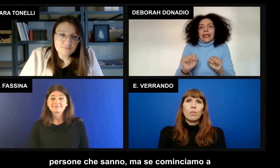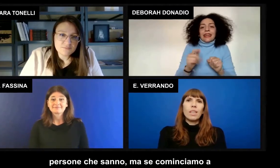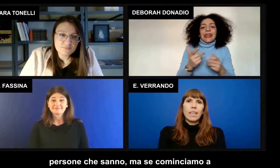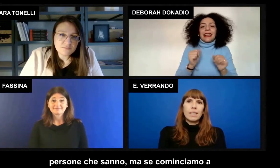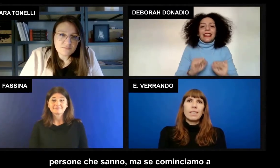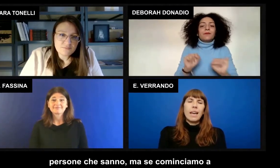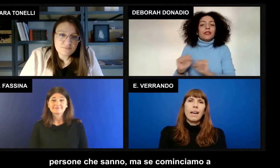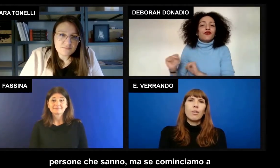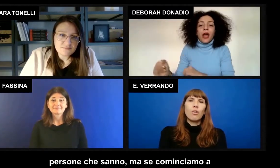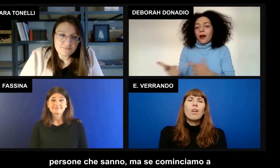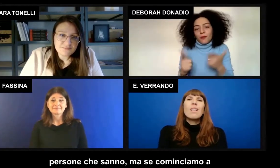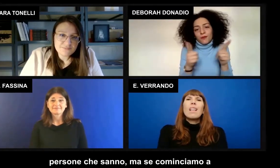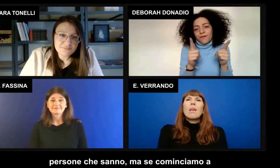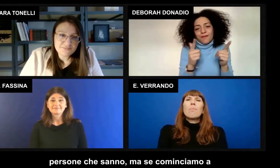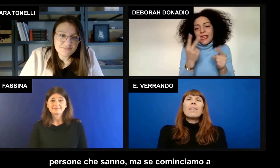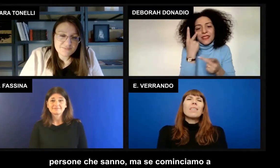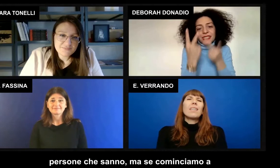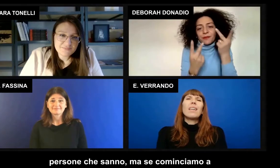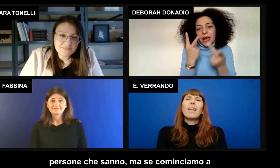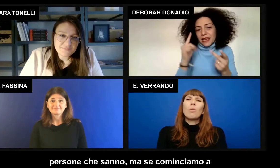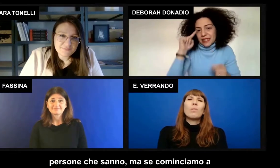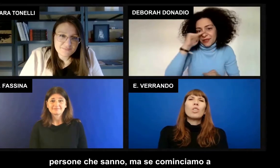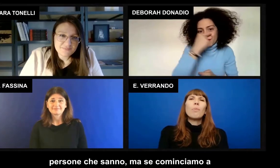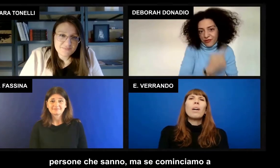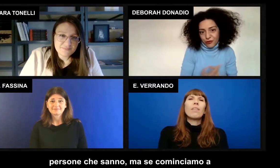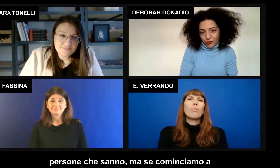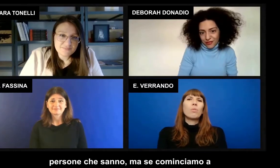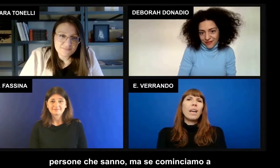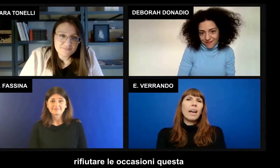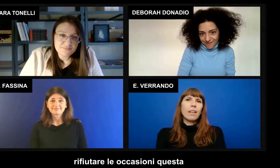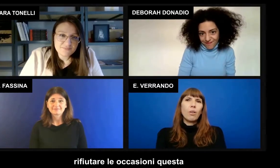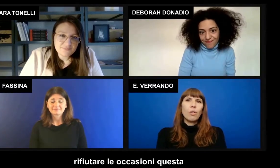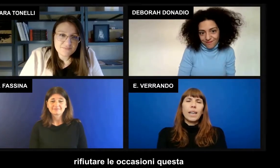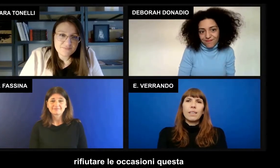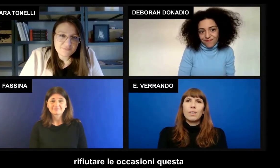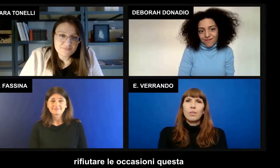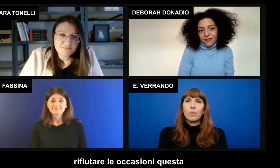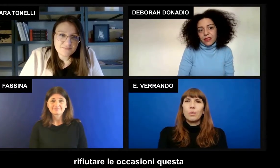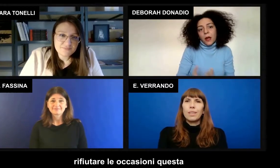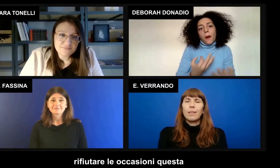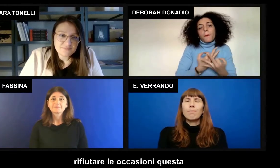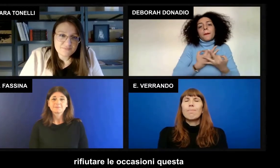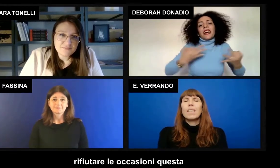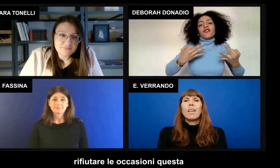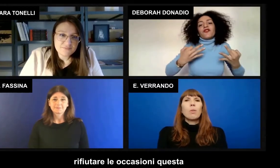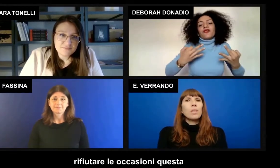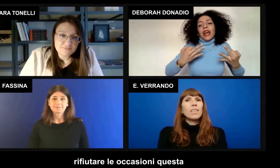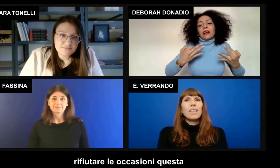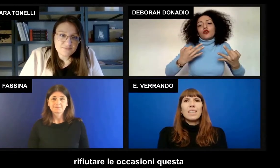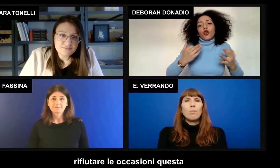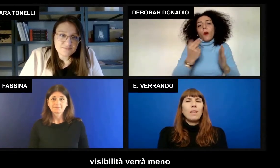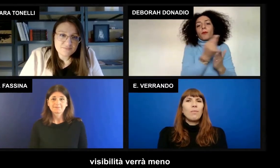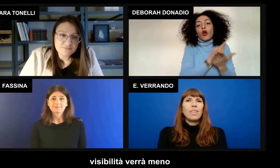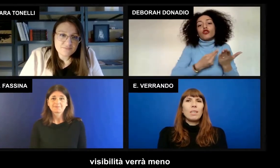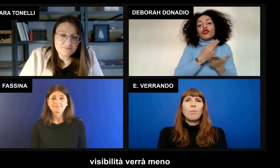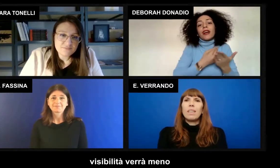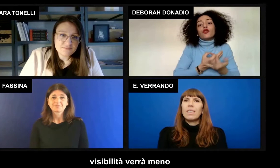persone che sanno. Ma se cominciamo a rifiutare le occasioni questa